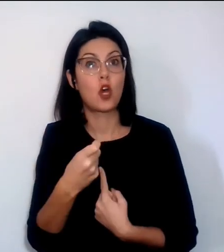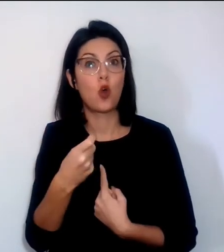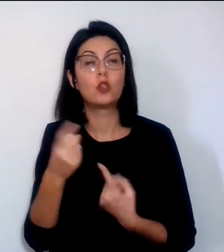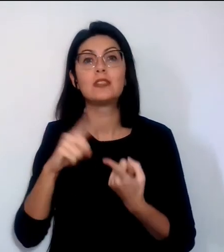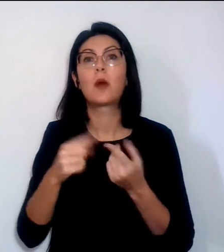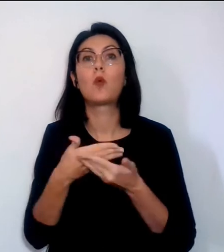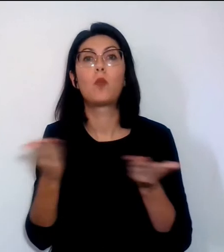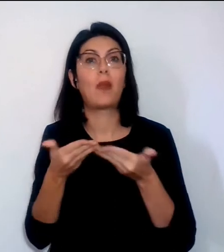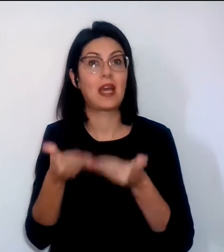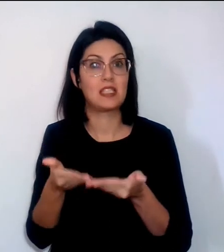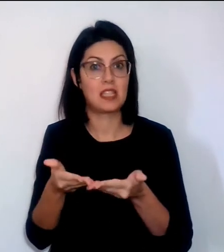Pubblica Assistenza.